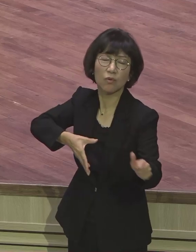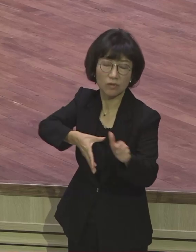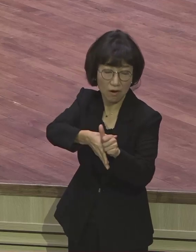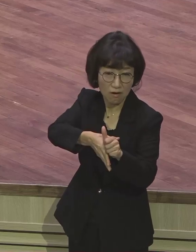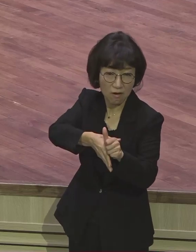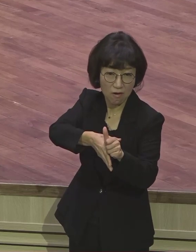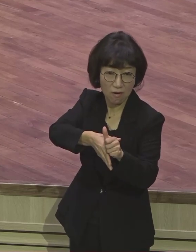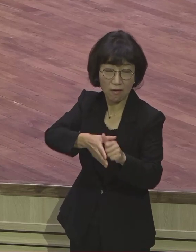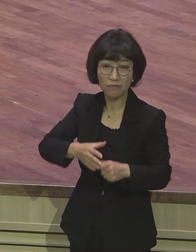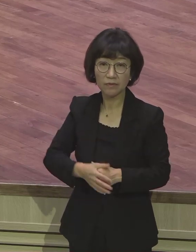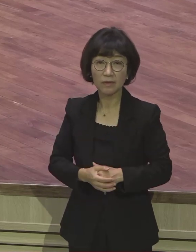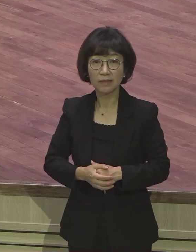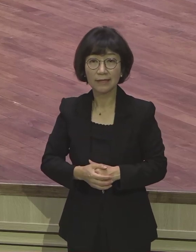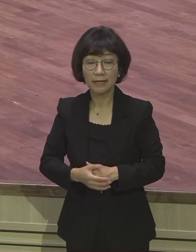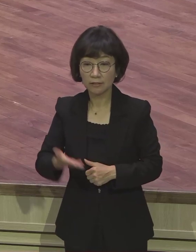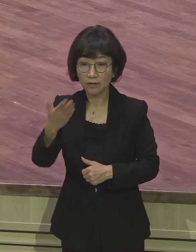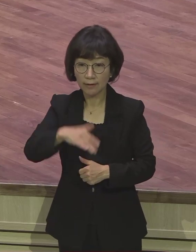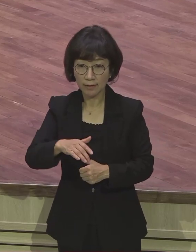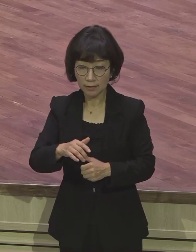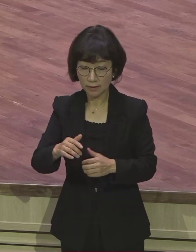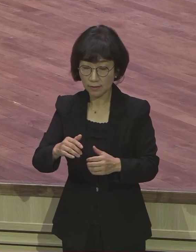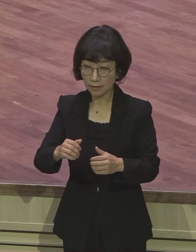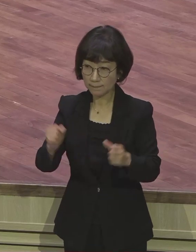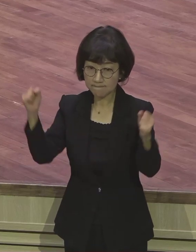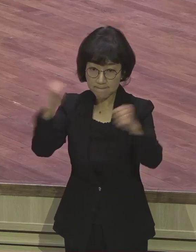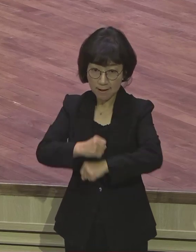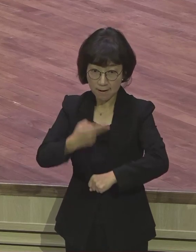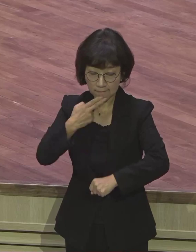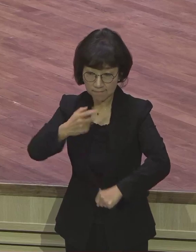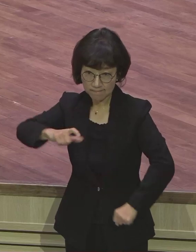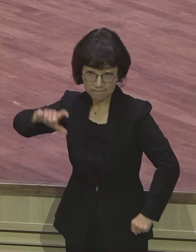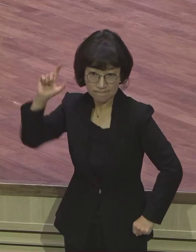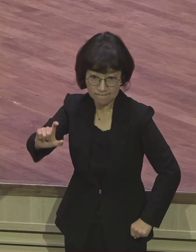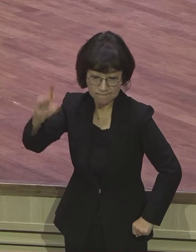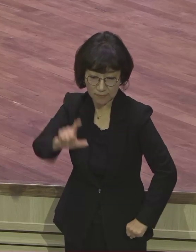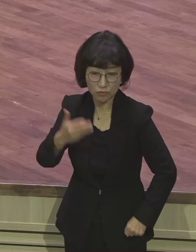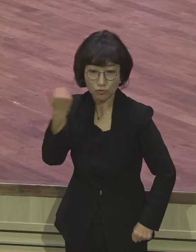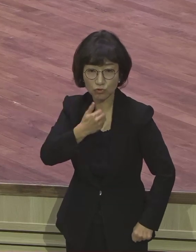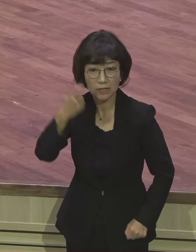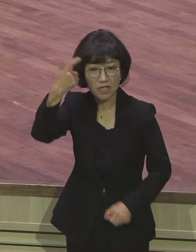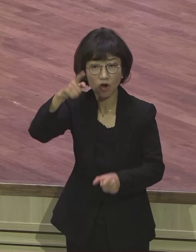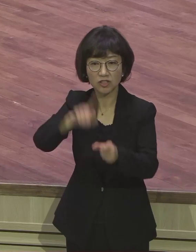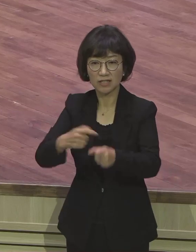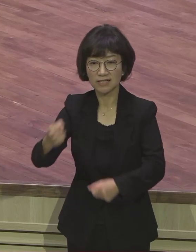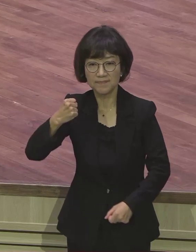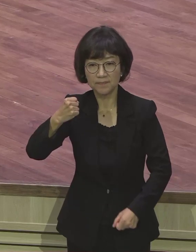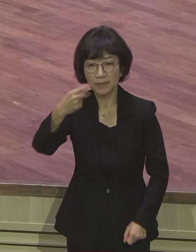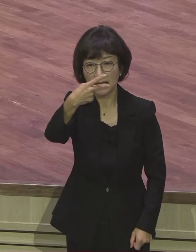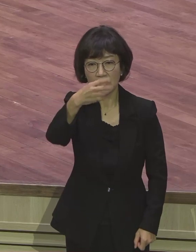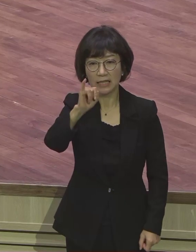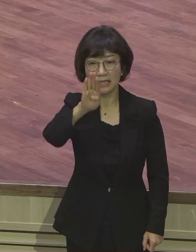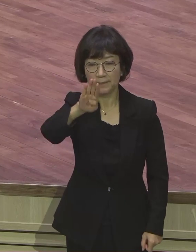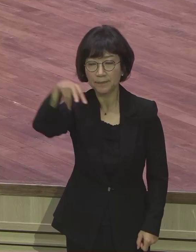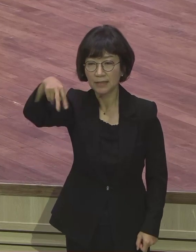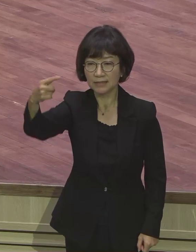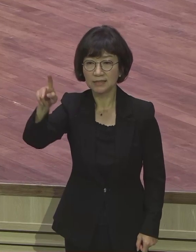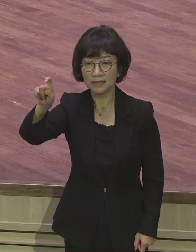전혀 없어도 무너지한 사람 영적 딥스마트 영적으로 완전히 실전을